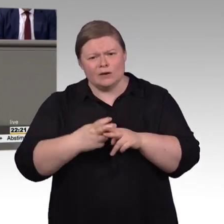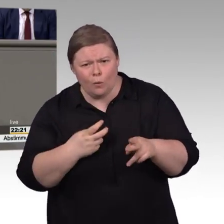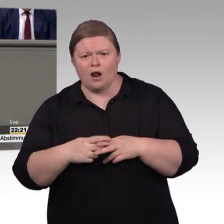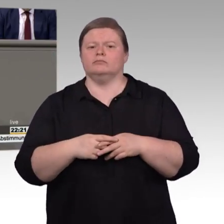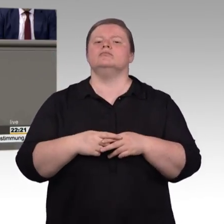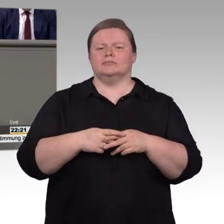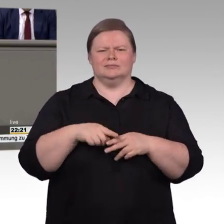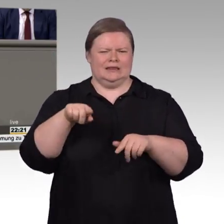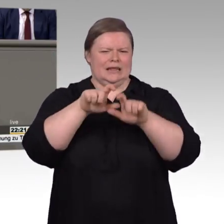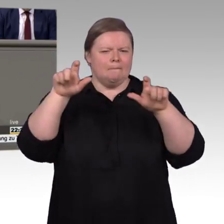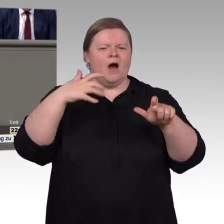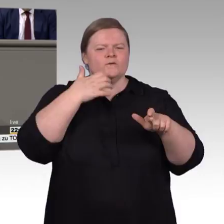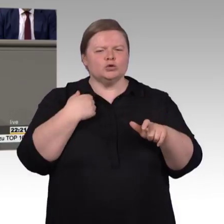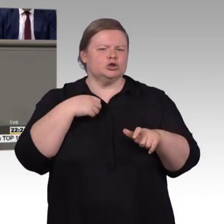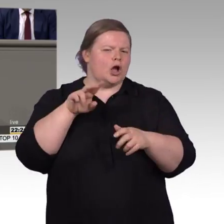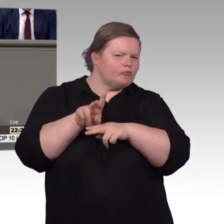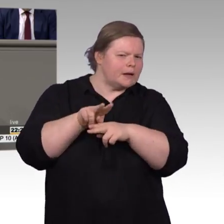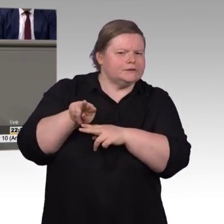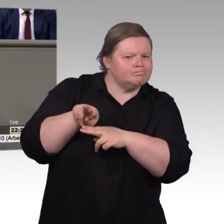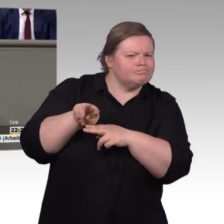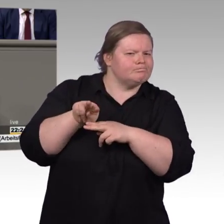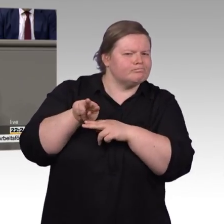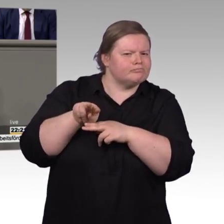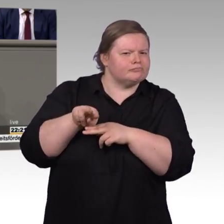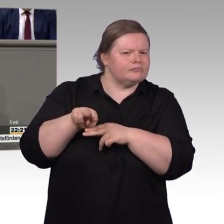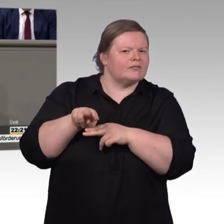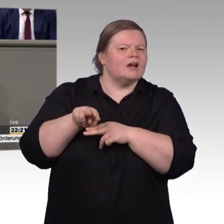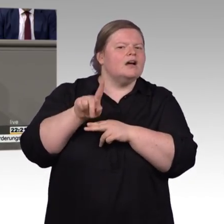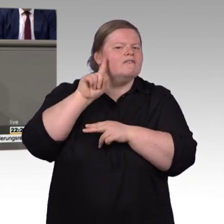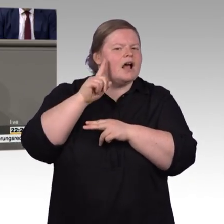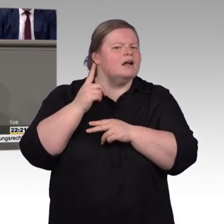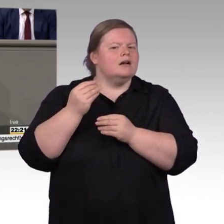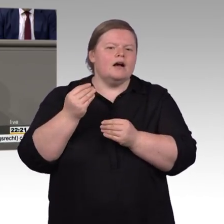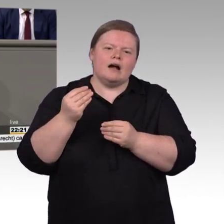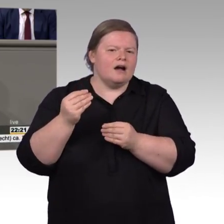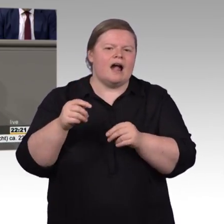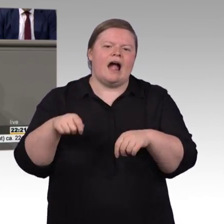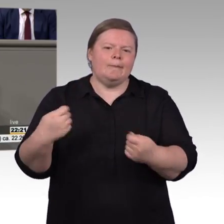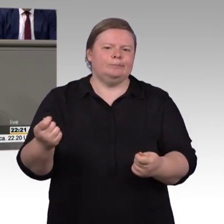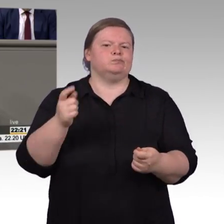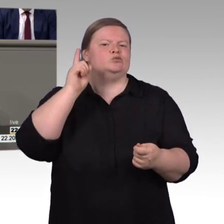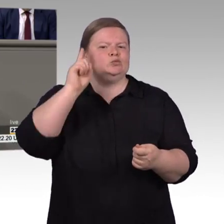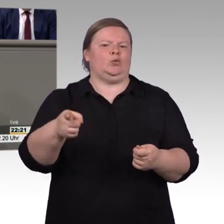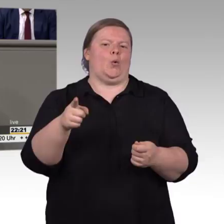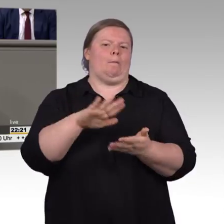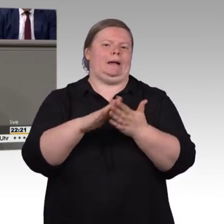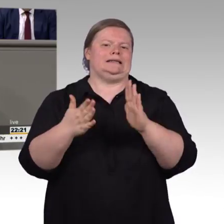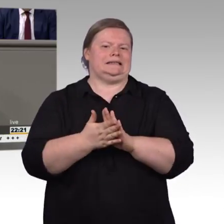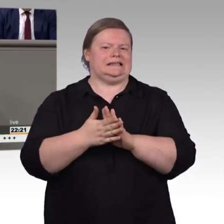Herr Kollege Beck hat mich ja schon zitiert, will ich es aber gerne noch mal wiederholen, das behalten wir natürlich ganz genau im Auge. Wenn wir